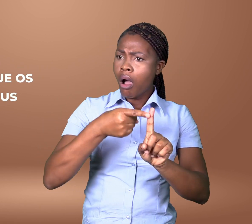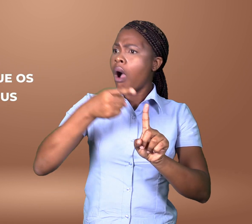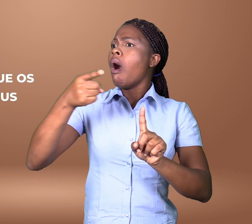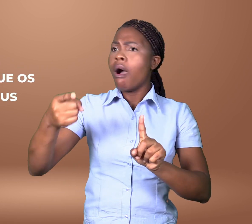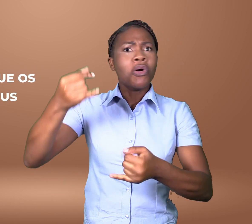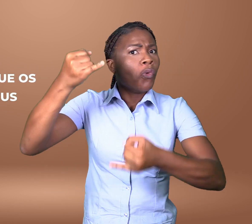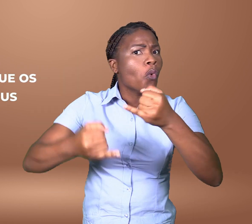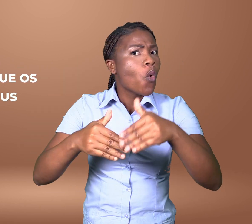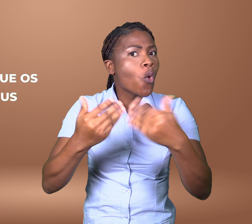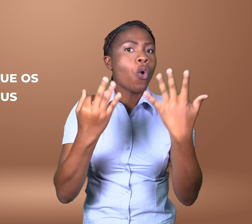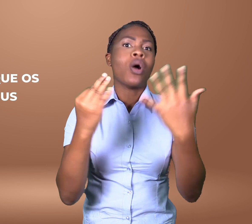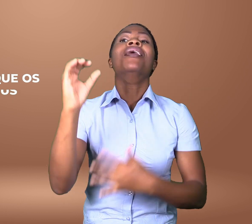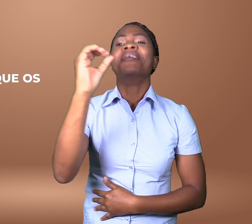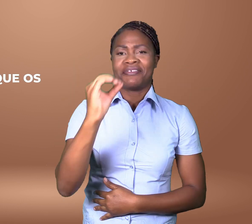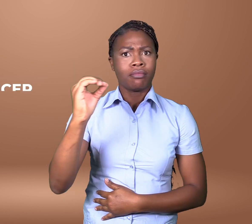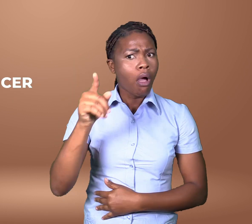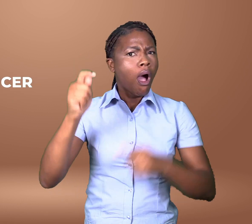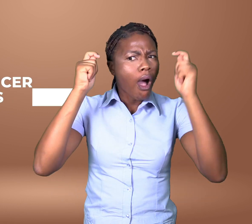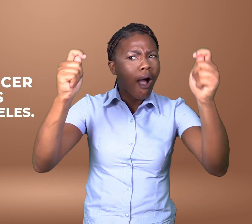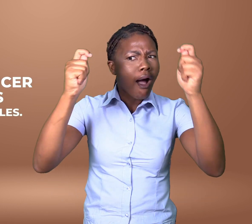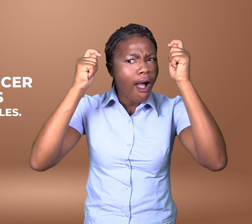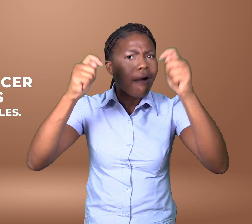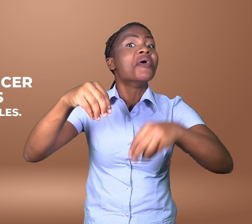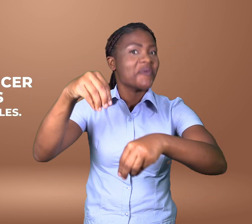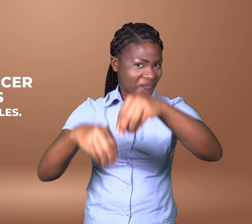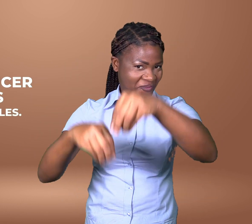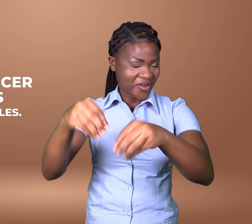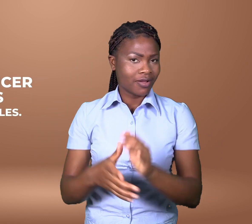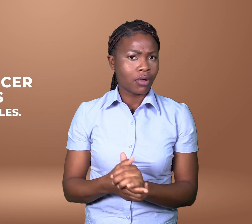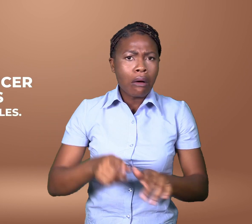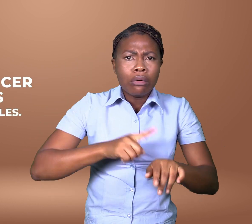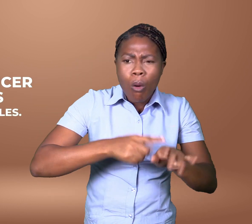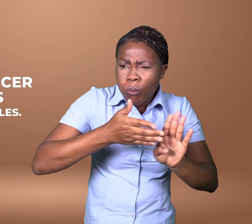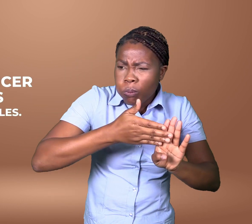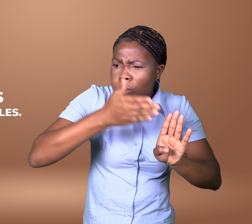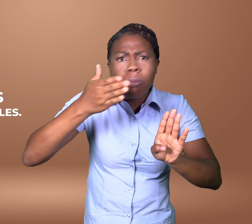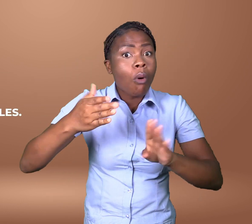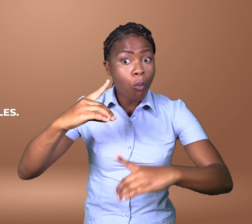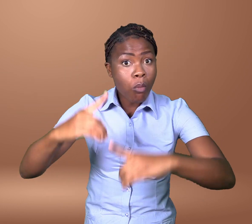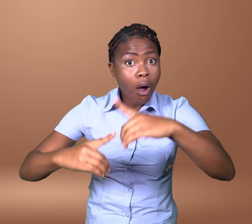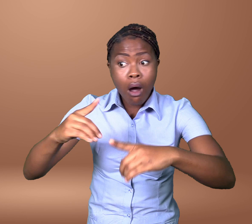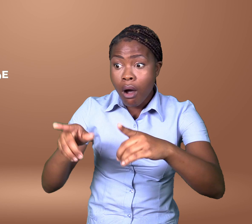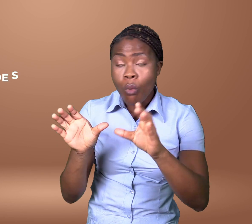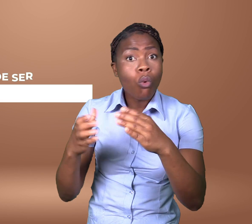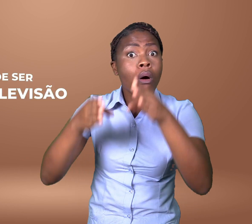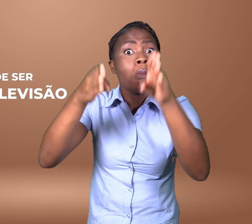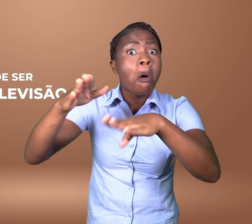partidos e seus candidatos procuram convencer os eleitores para votarem neles. A campanha pode ser